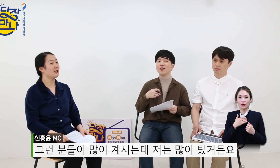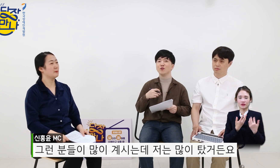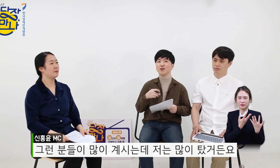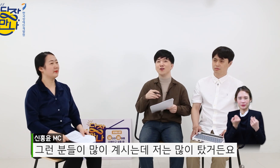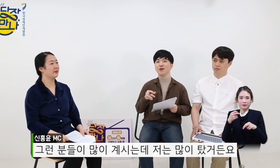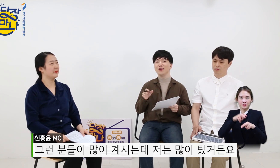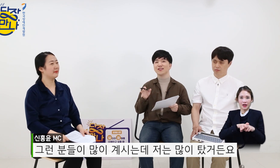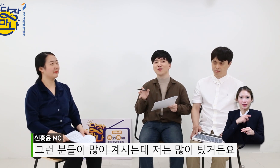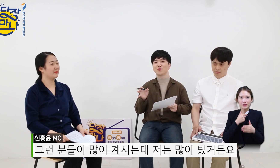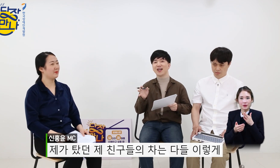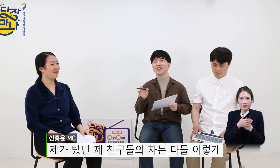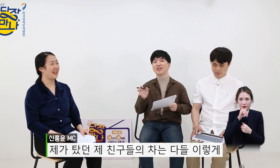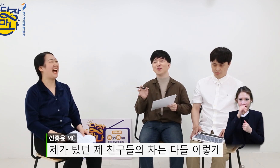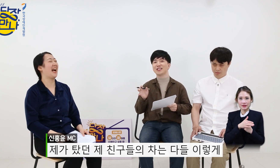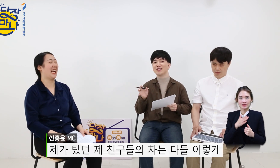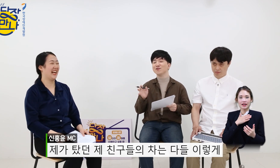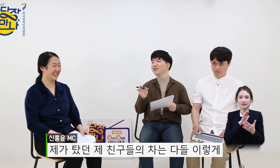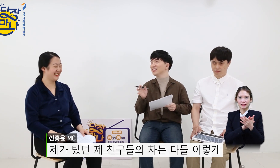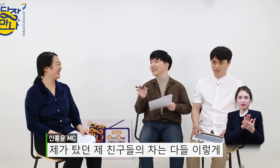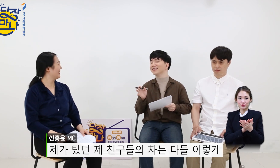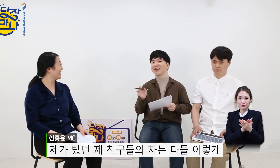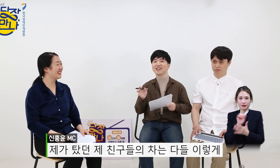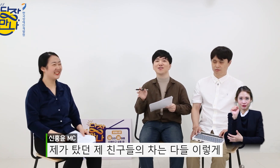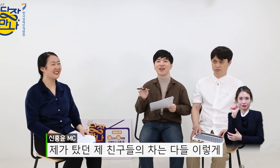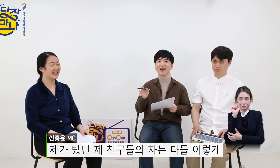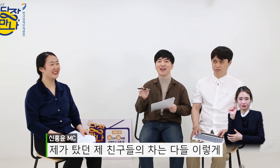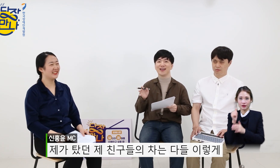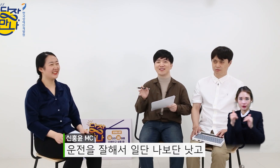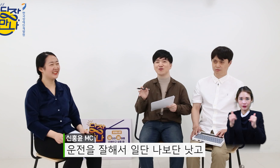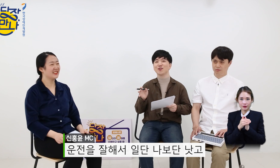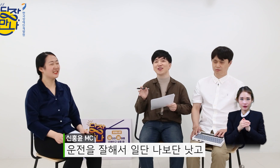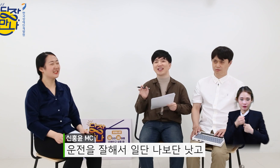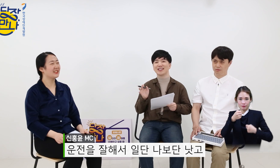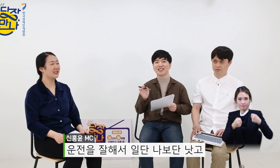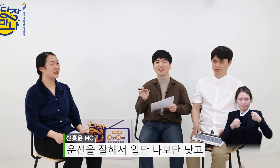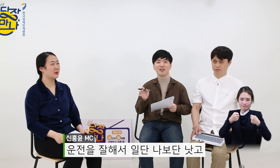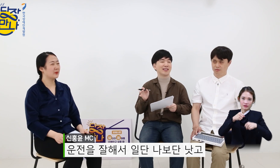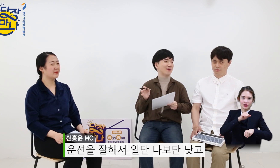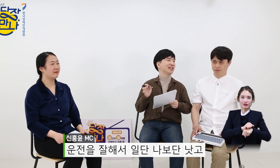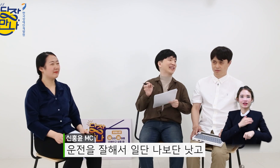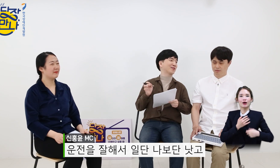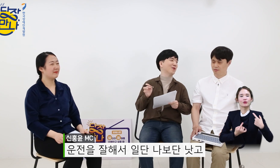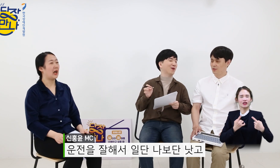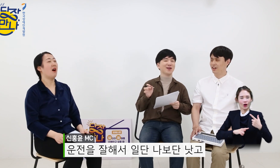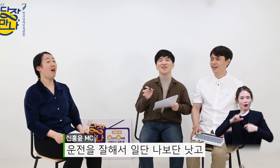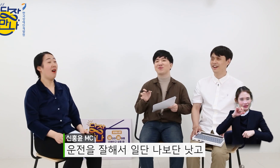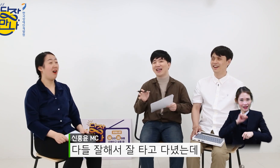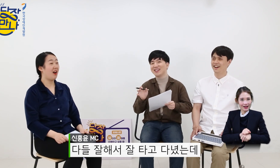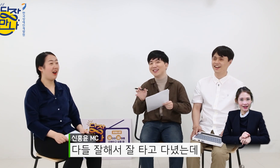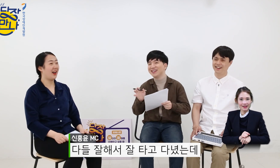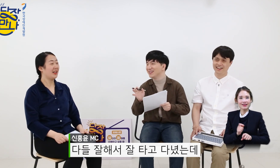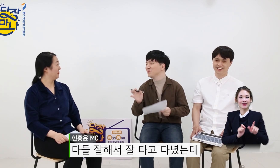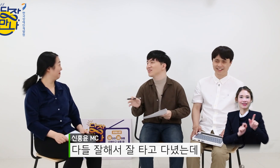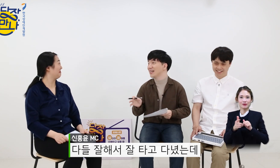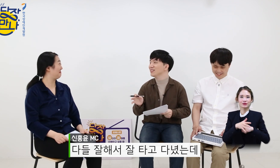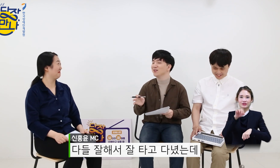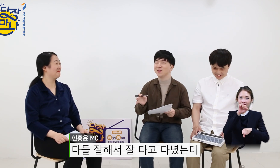탔거든요 제가 탔던 제 친구들의 차는 다들 이렇게 운전들을 다들 잘해서 일단 나보단 낫고 다들 잘해서